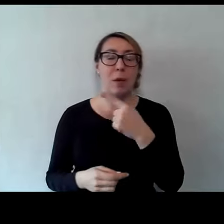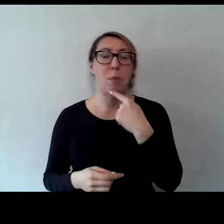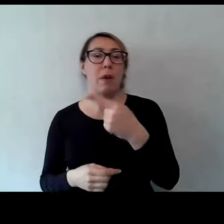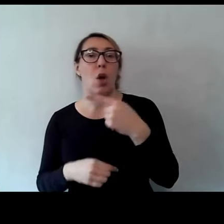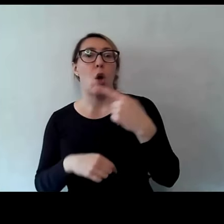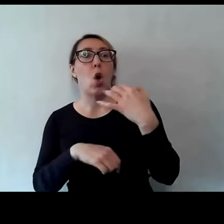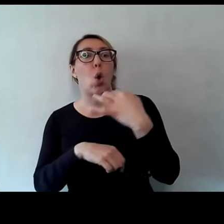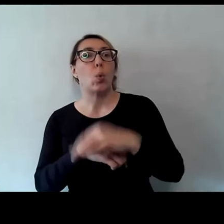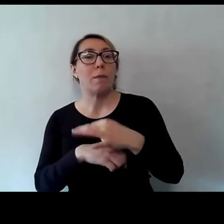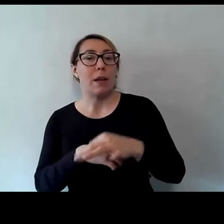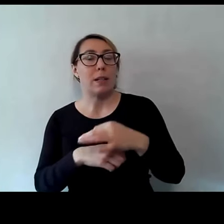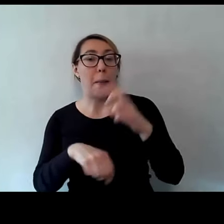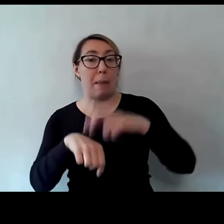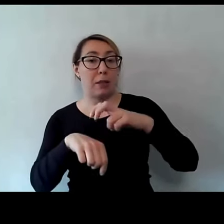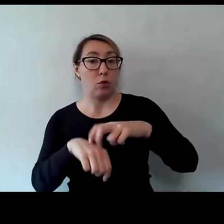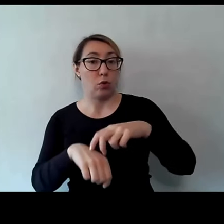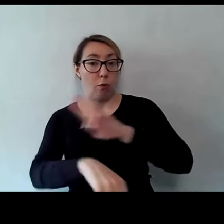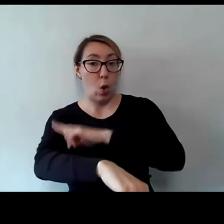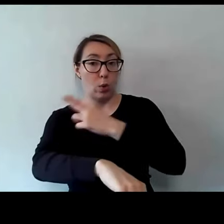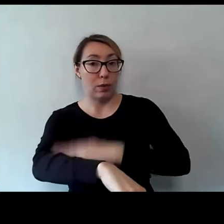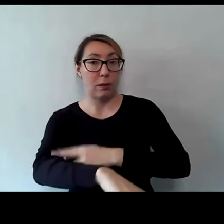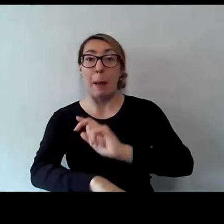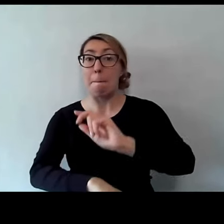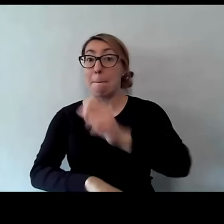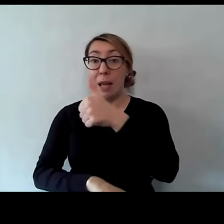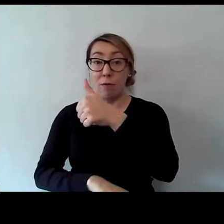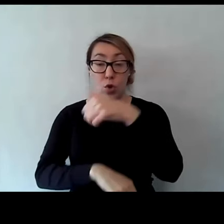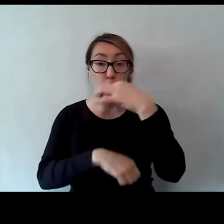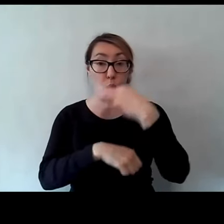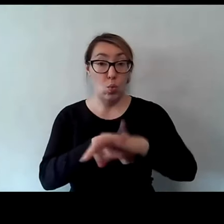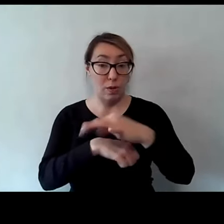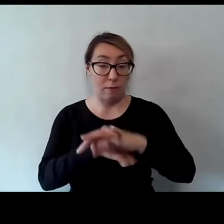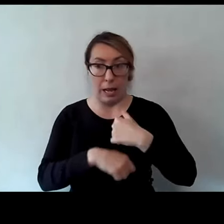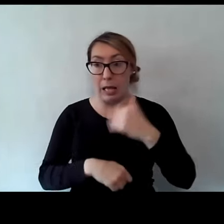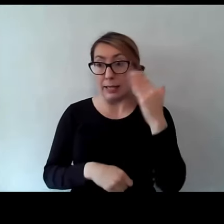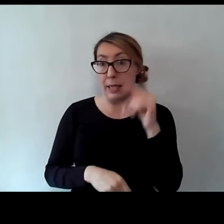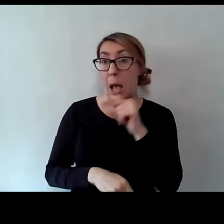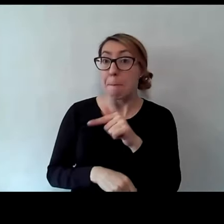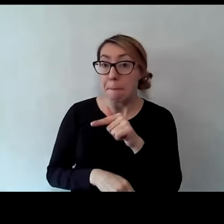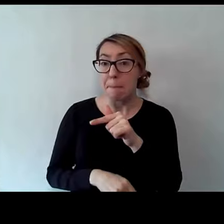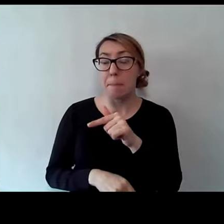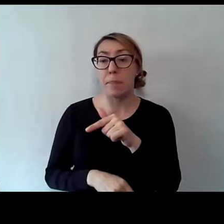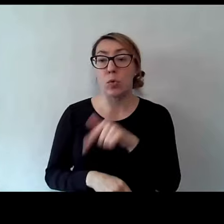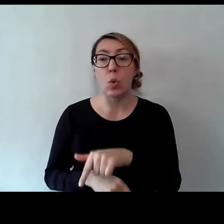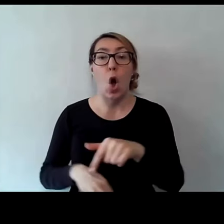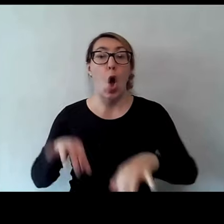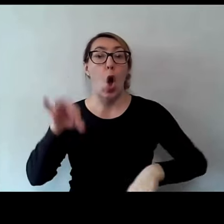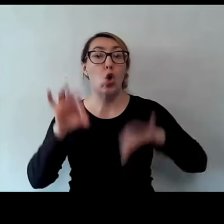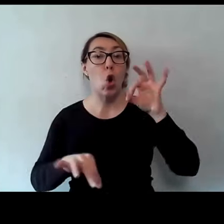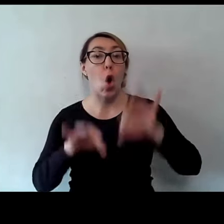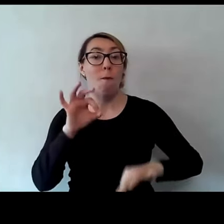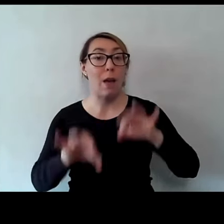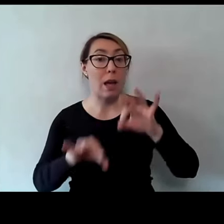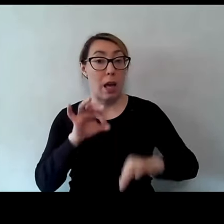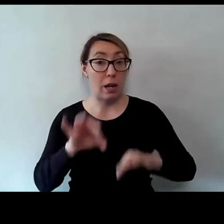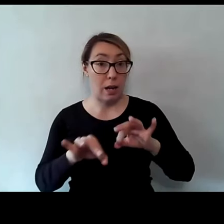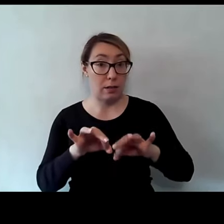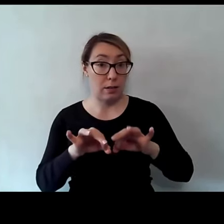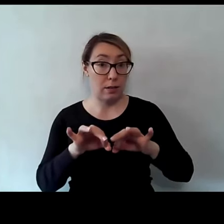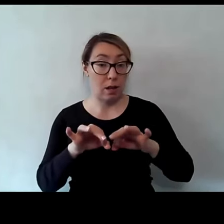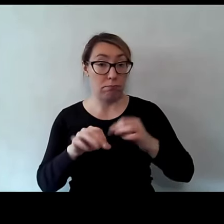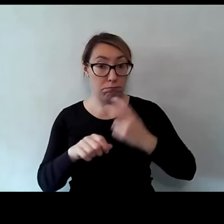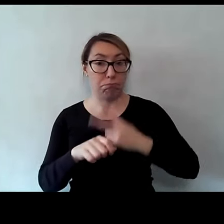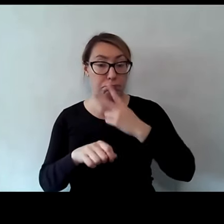Medyczny w Poznaniu to pierwszy Uniwersytet mi znany, który na konferencji dopuścił nasz zespół